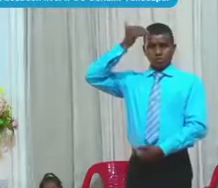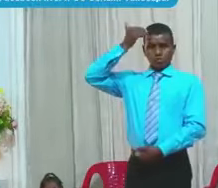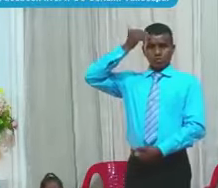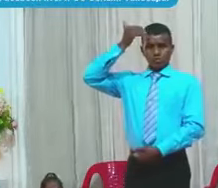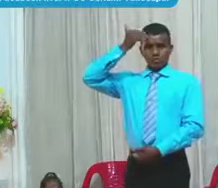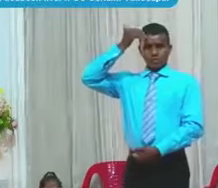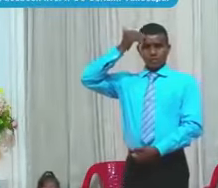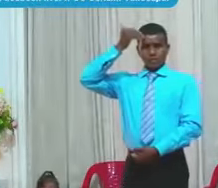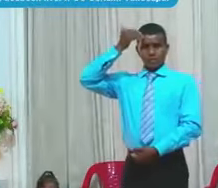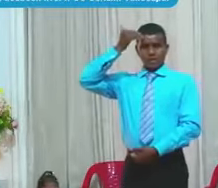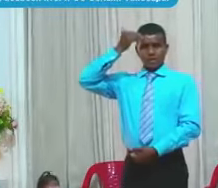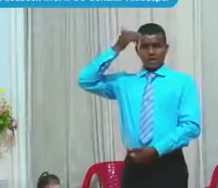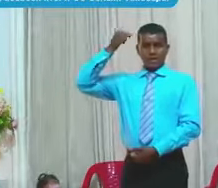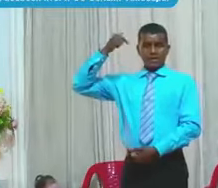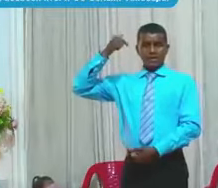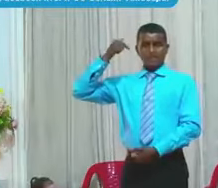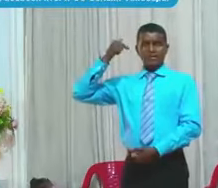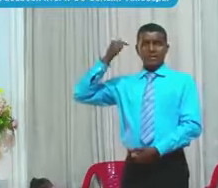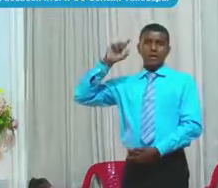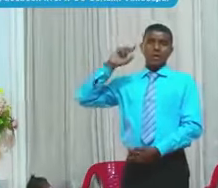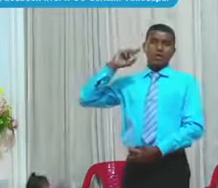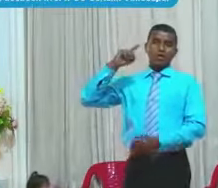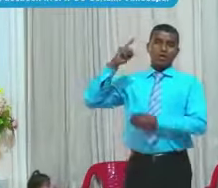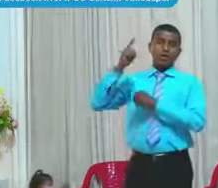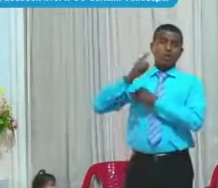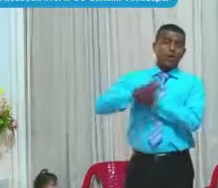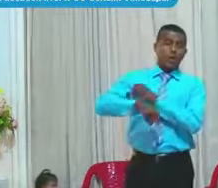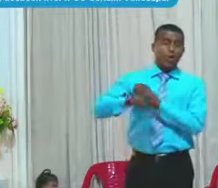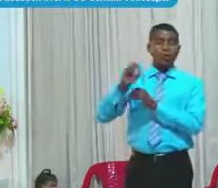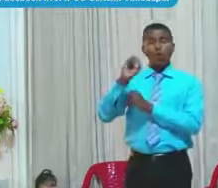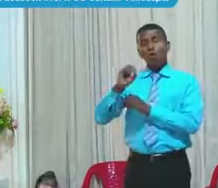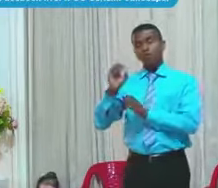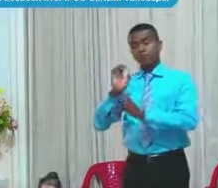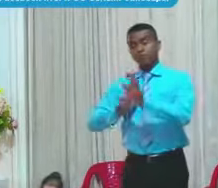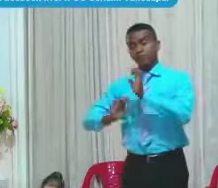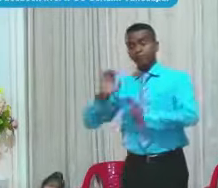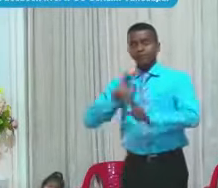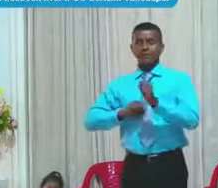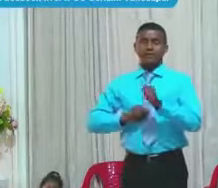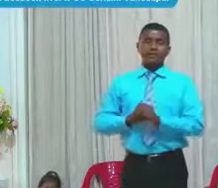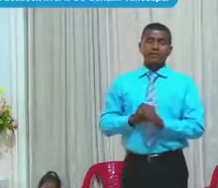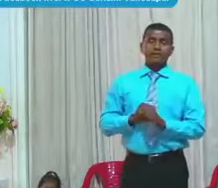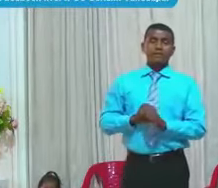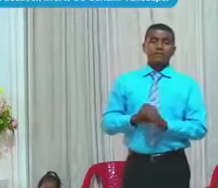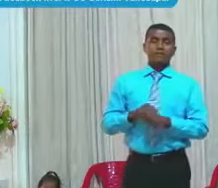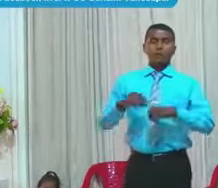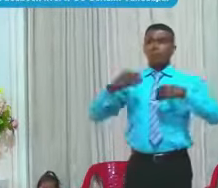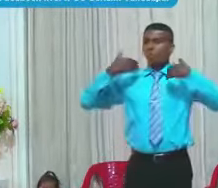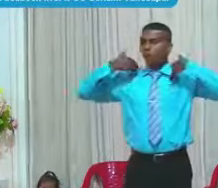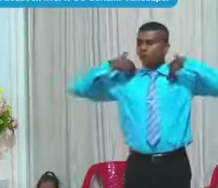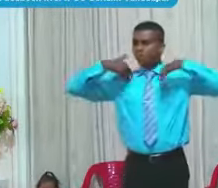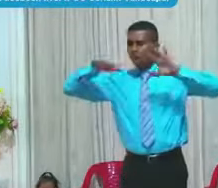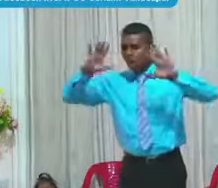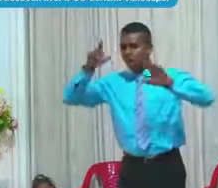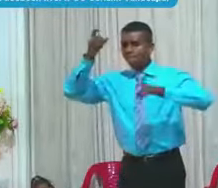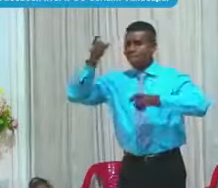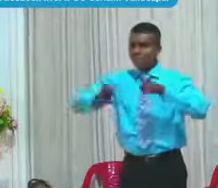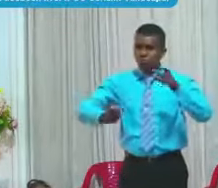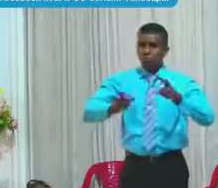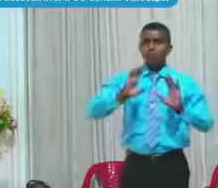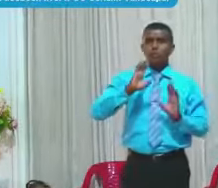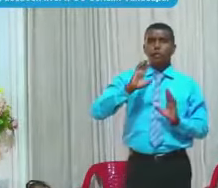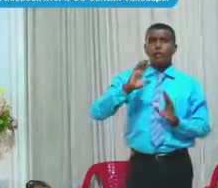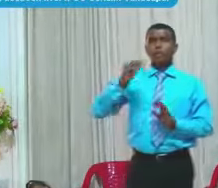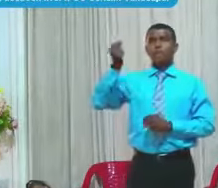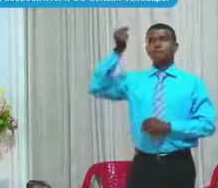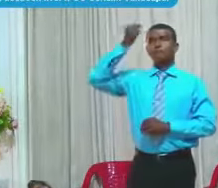acusará O los defenderá Delante de Dios Porque sea Quien sea El ser humano Tiene una partícula De